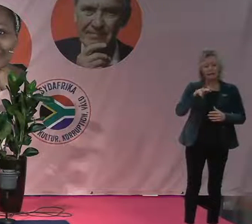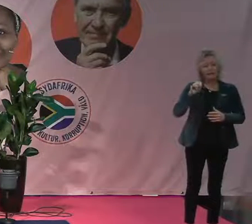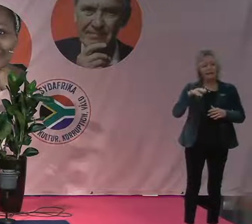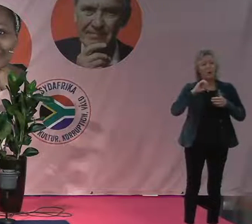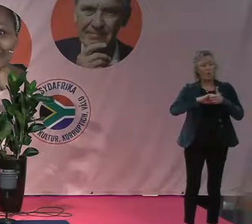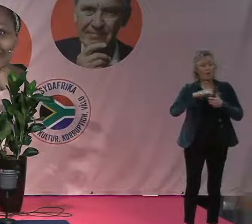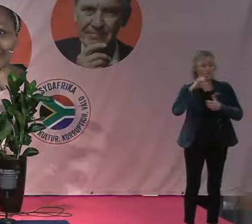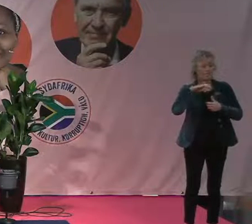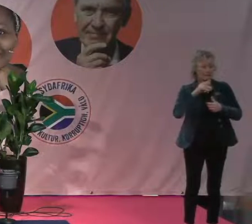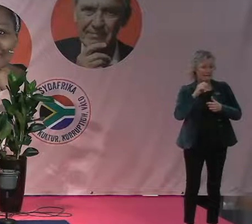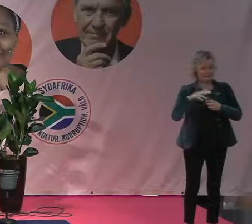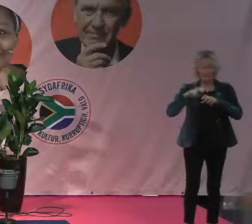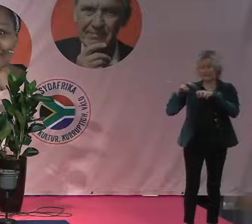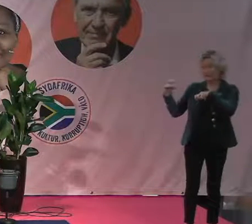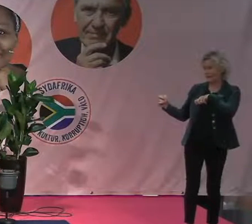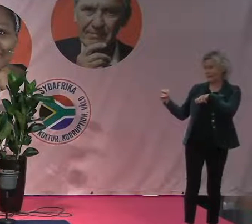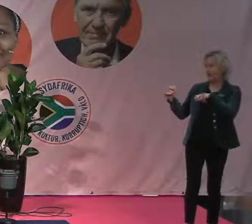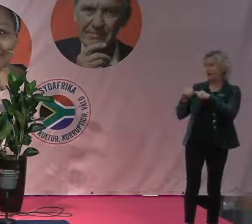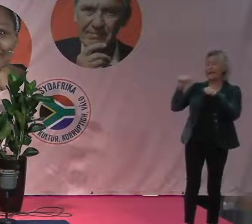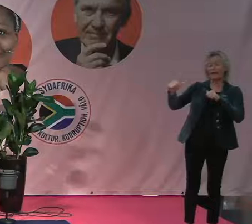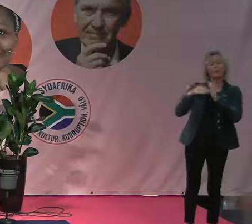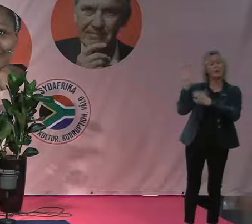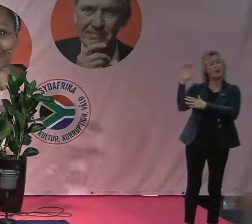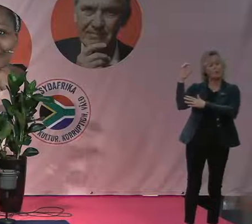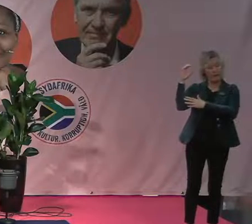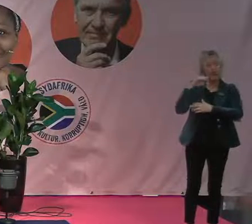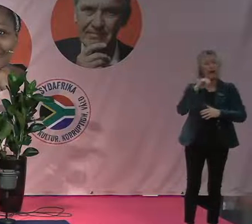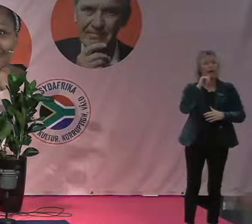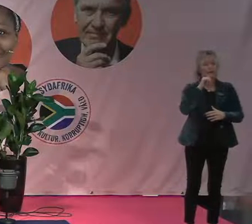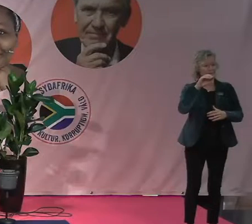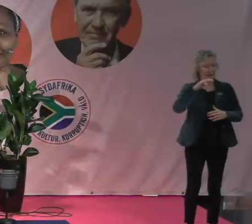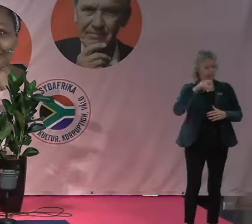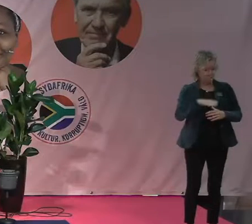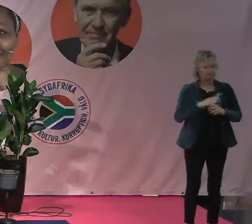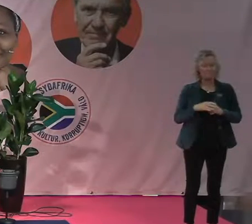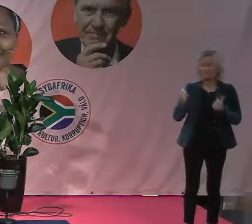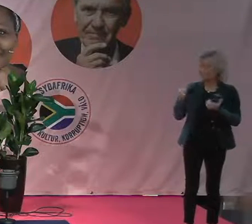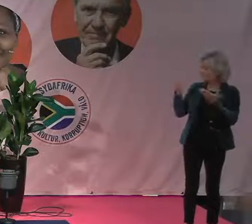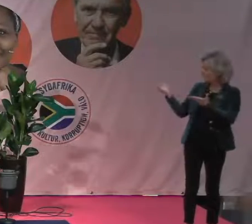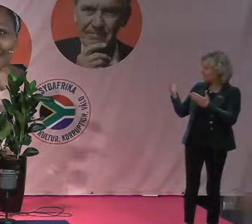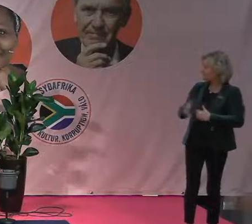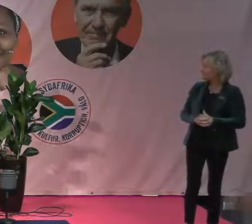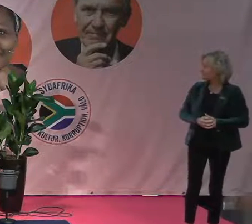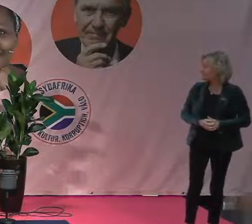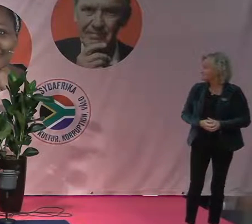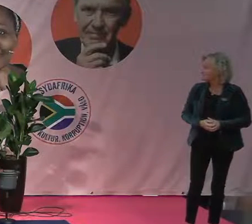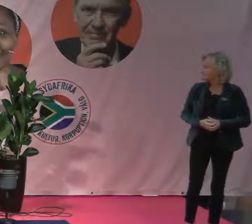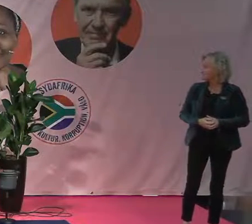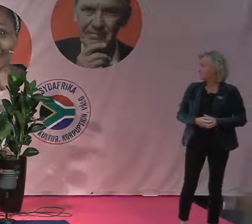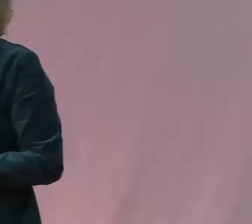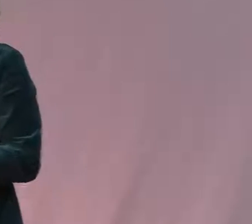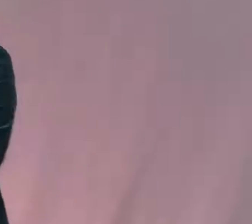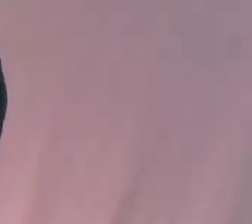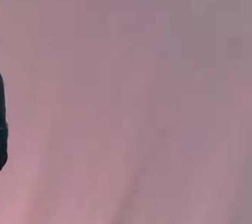Och på länk sen från Colombia, Anders Alm. Varsågoda, ordet är ert. Ja,